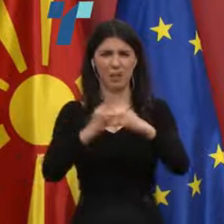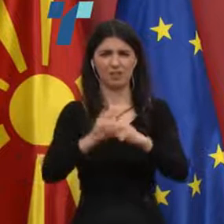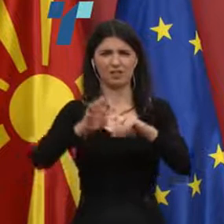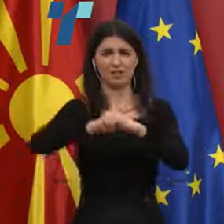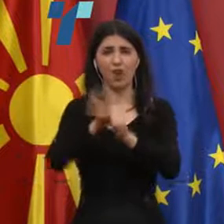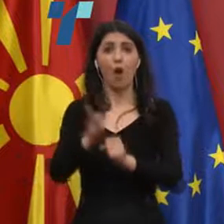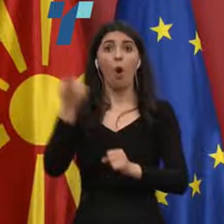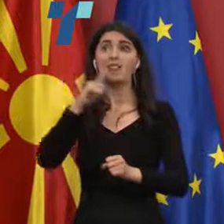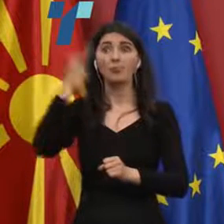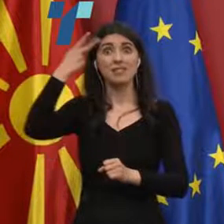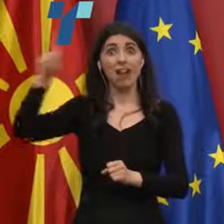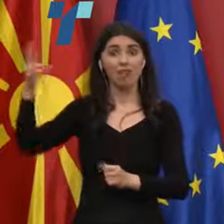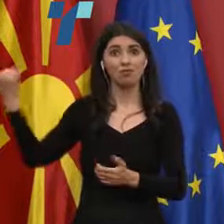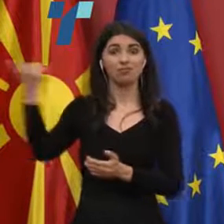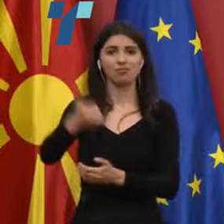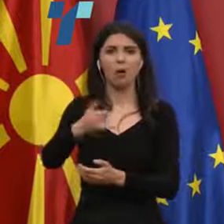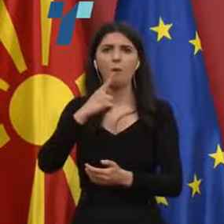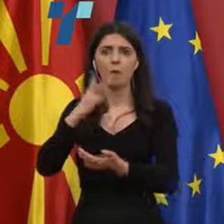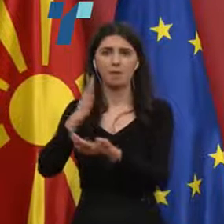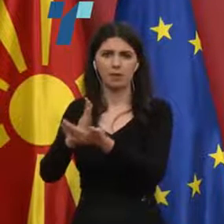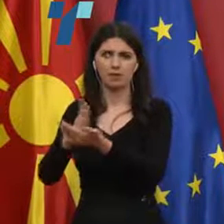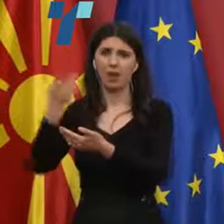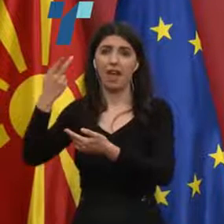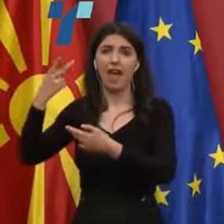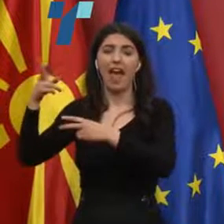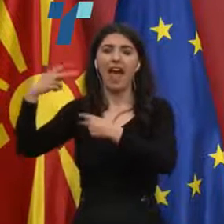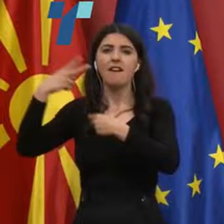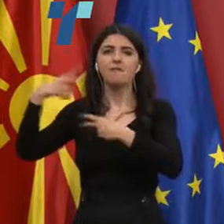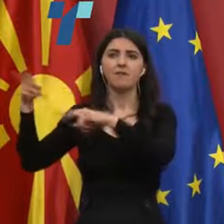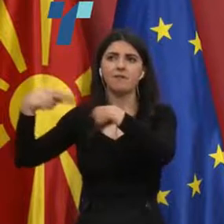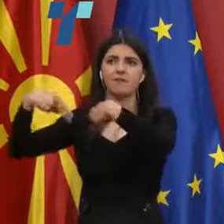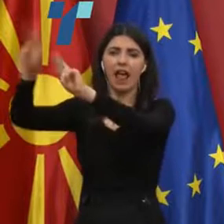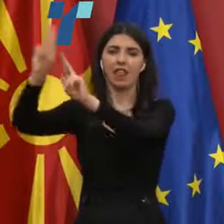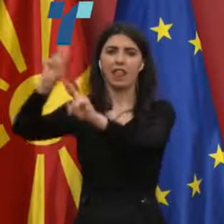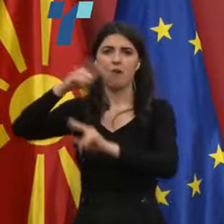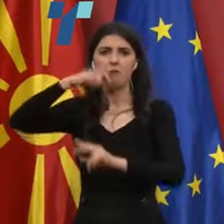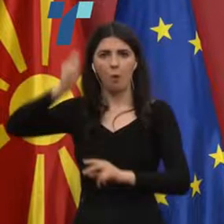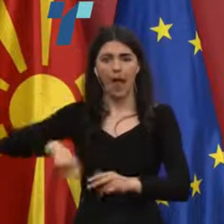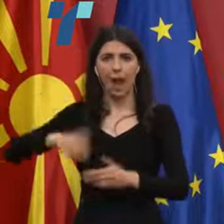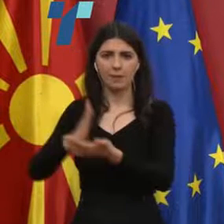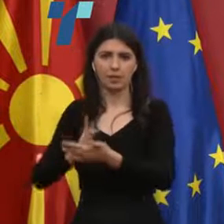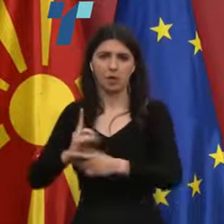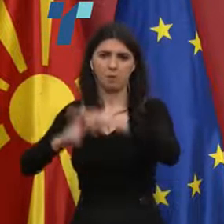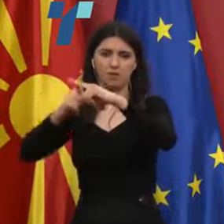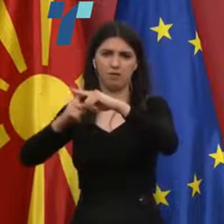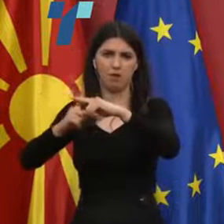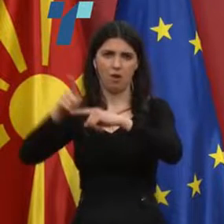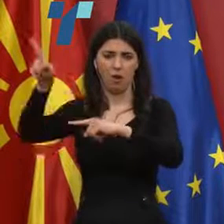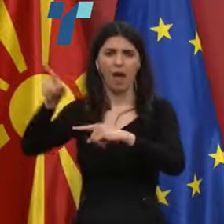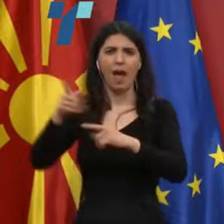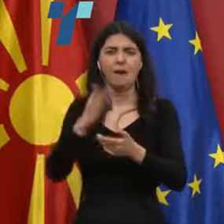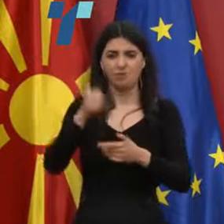странство, кој што после вракењето во Унгарија бил тестиран и е позитивен и согласно тоа вчера се направени